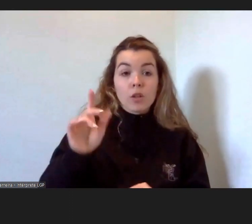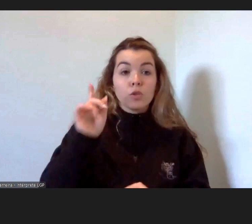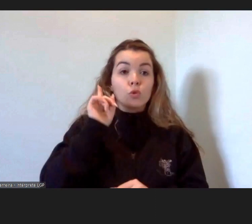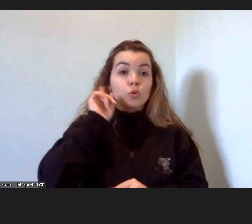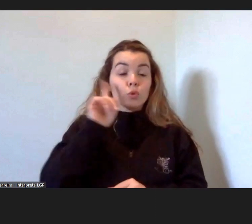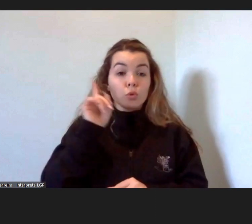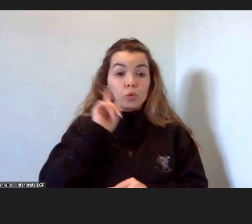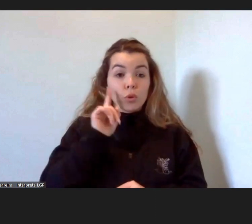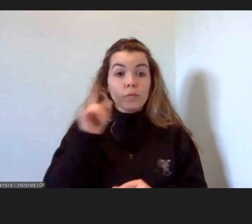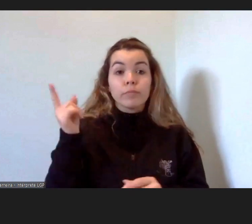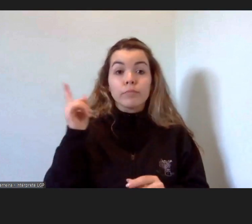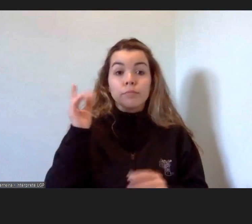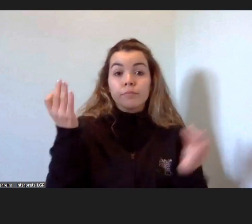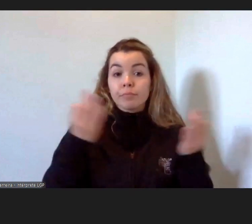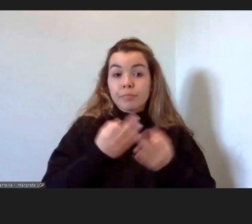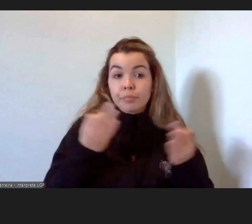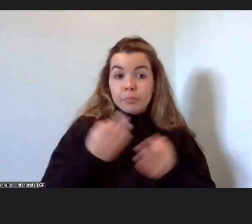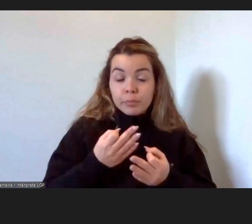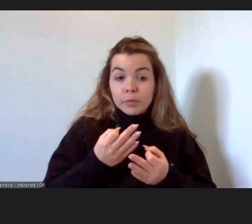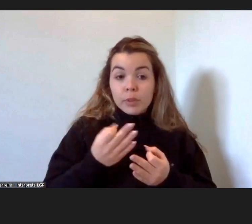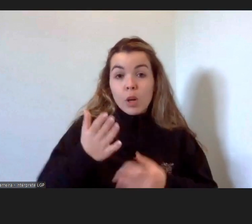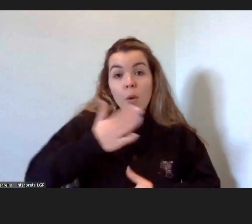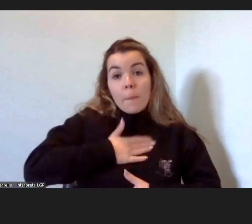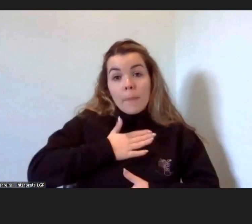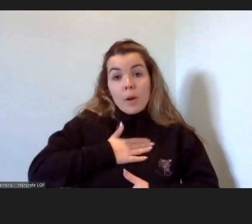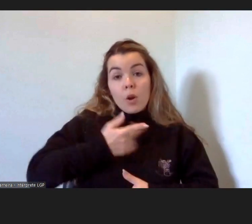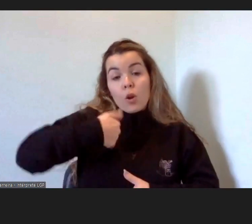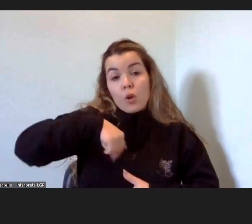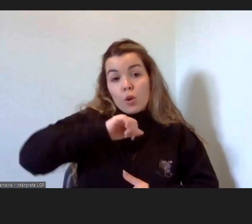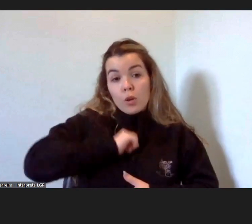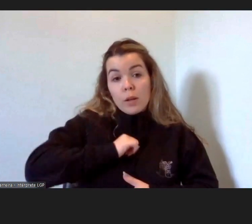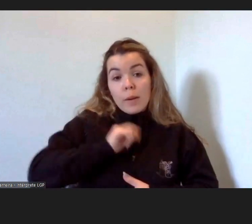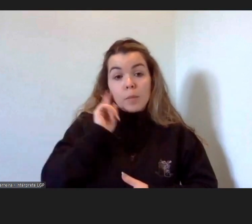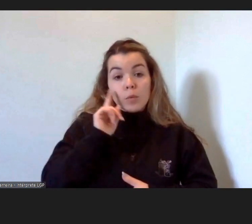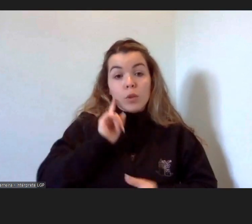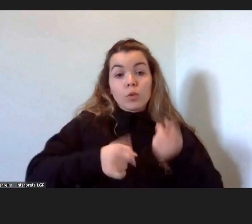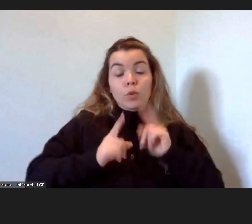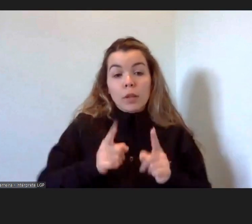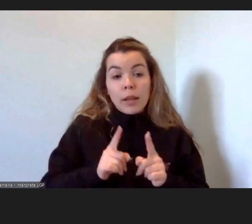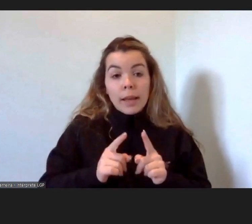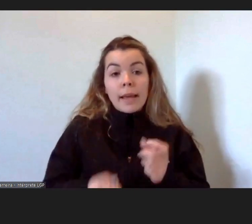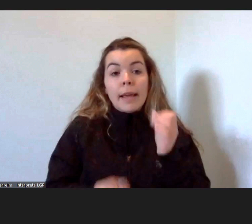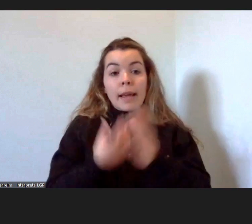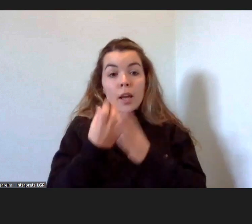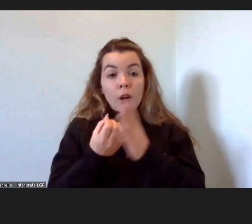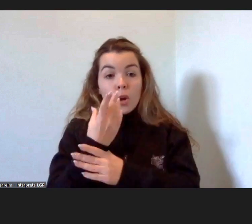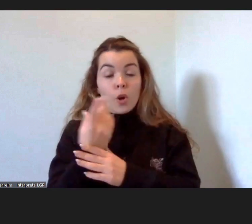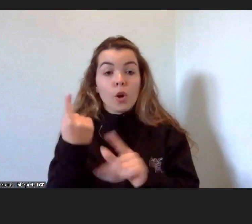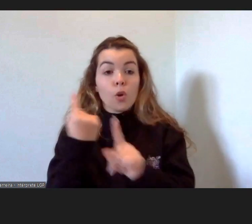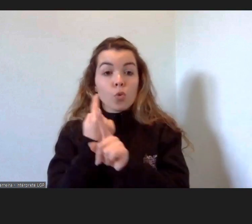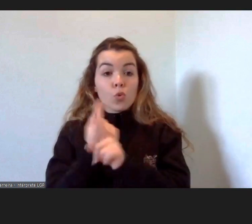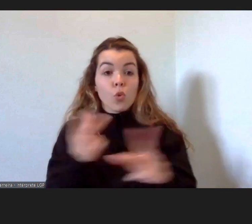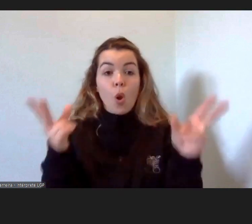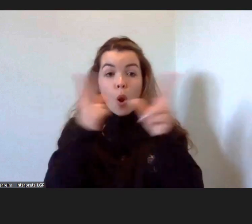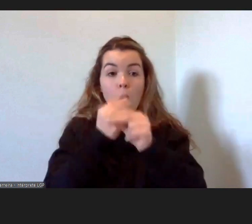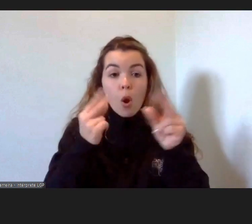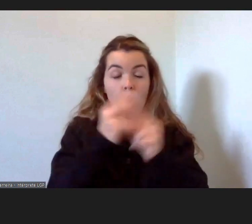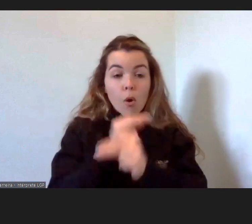facto, resultam daquilo que para nós é importante, que é inovar, inovar e dar um passo mais sempre